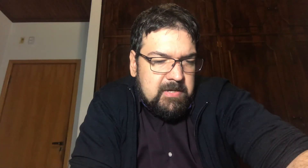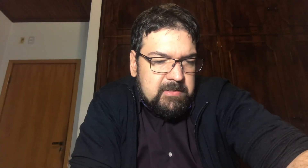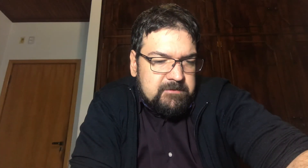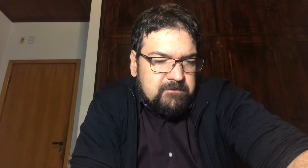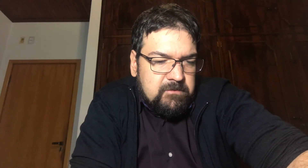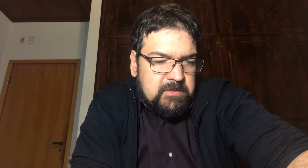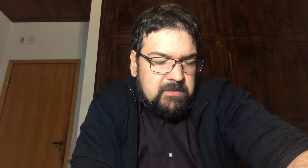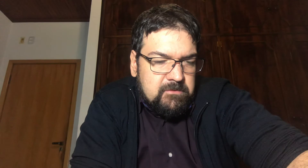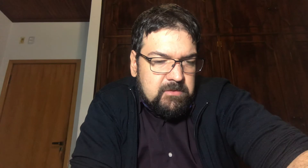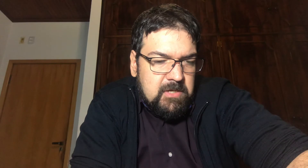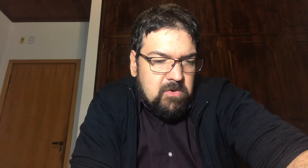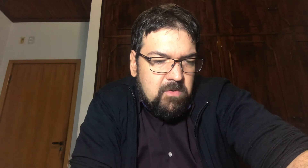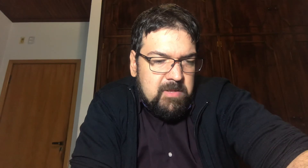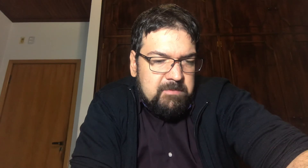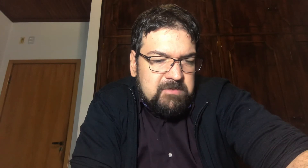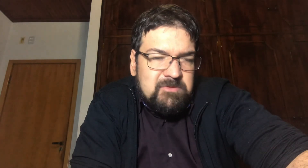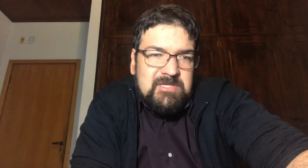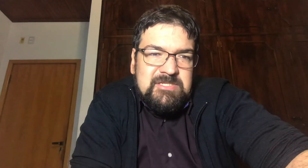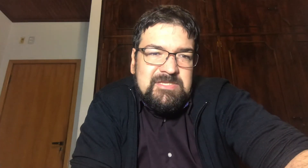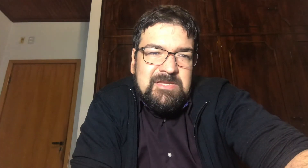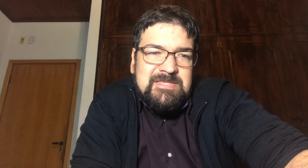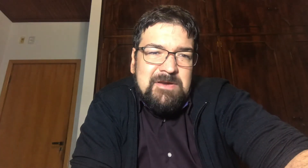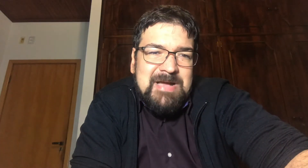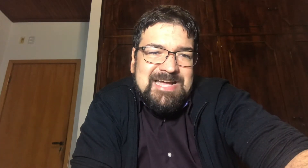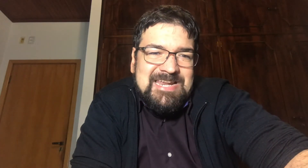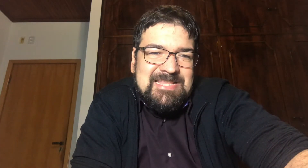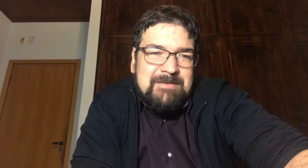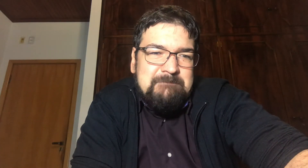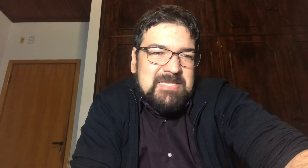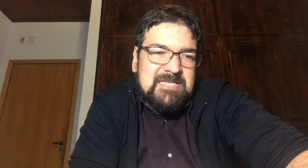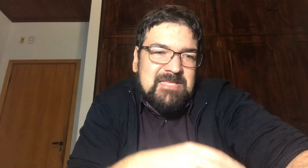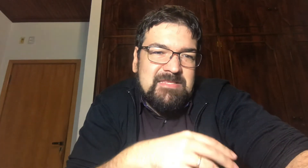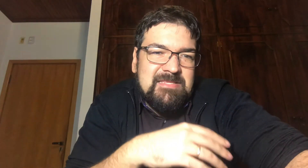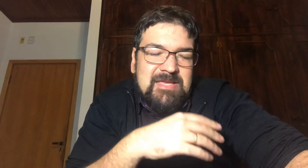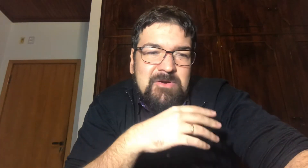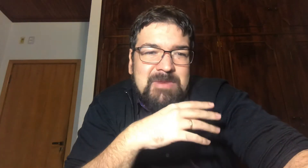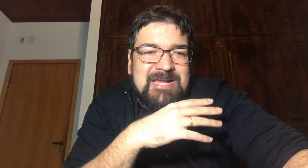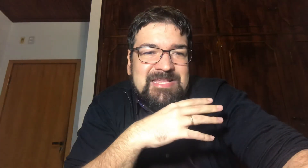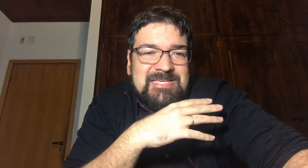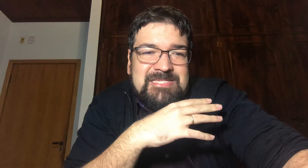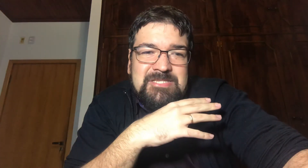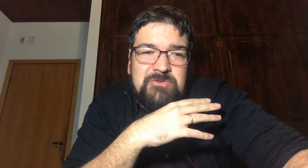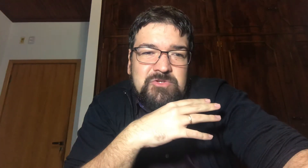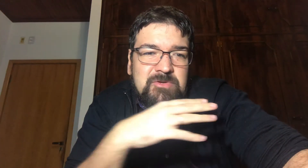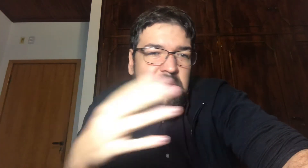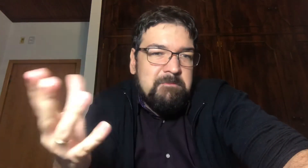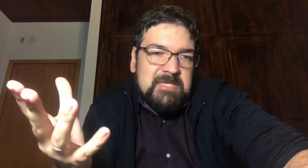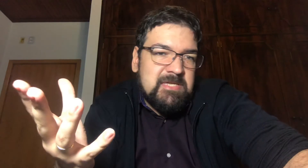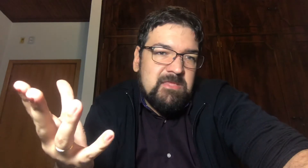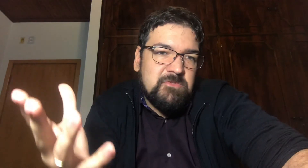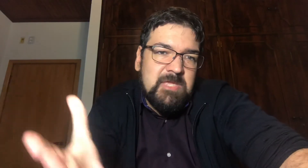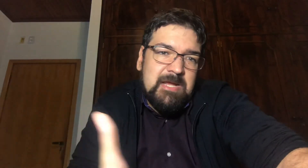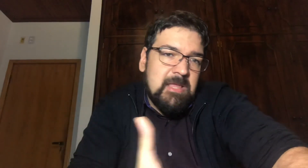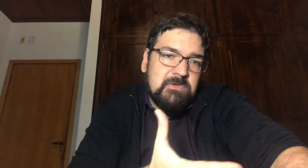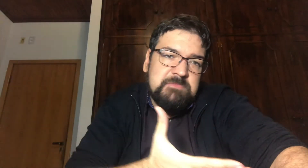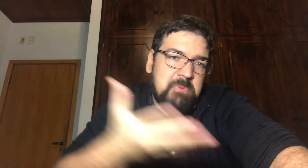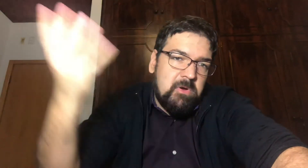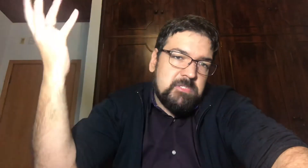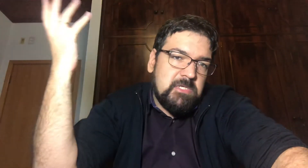Mas voltando Como ele mesmo disse Se entrar uma grana Pesada Uma grana Institucional Pesada Isso daí Claro que explode E